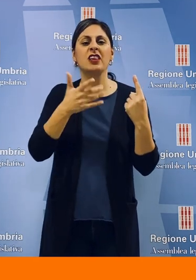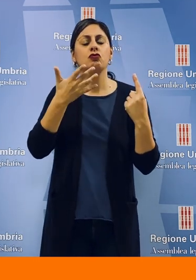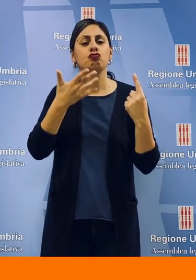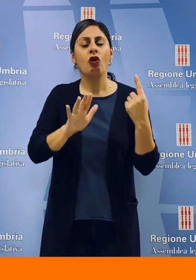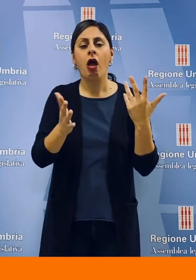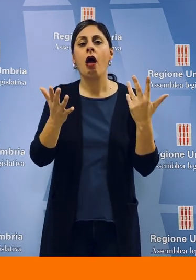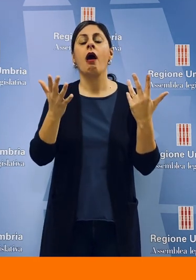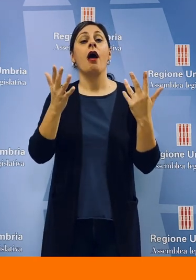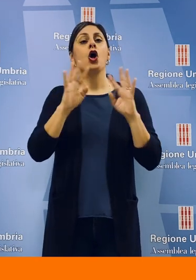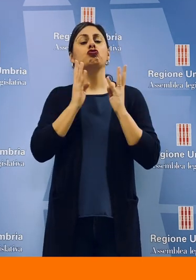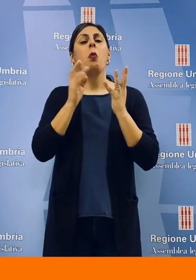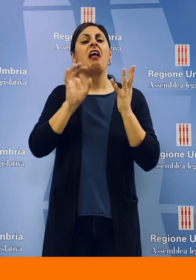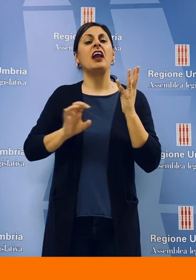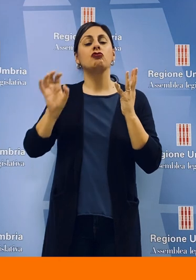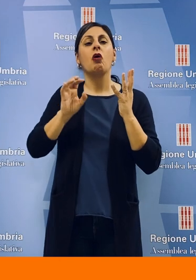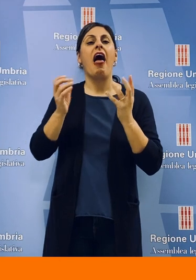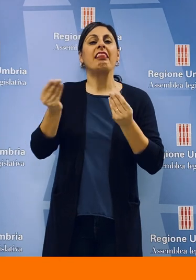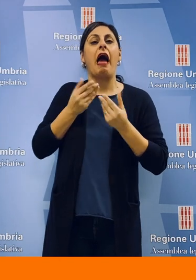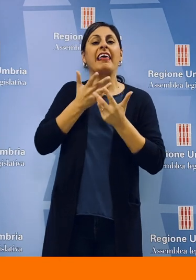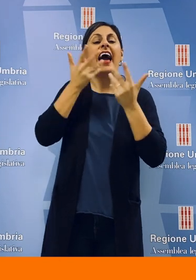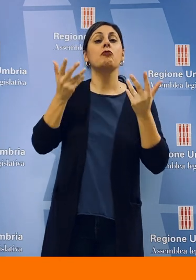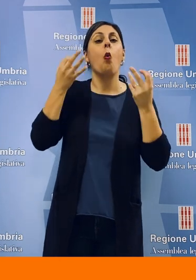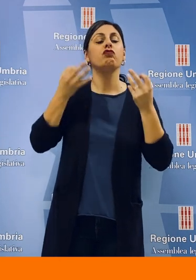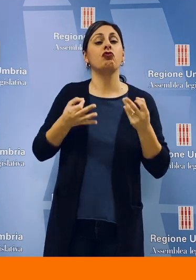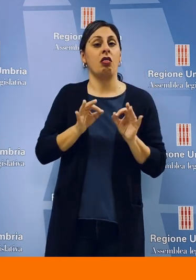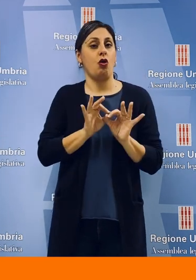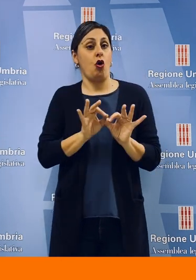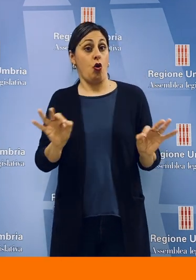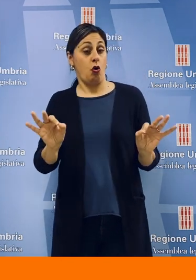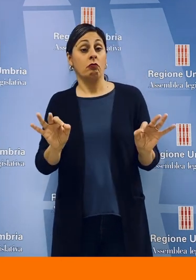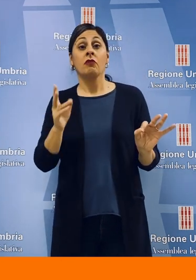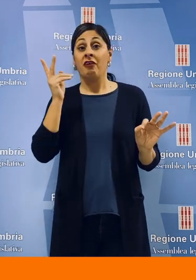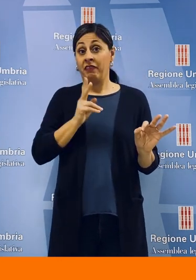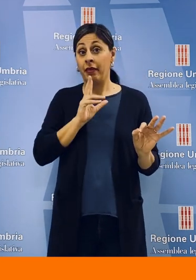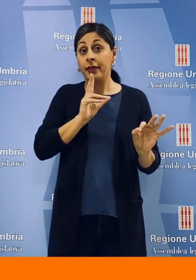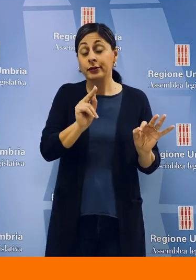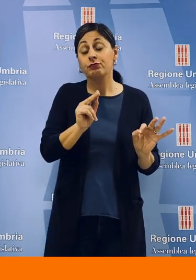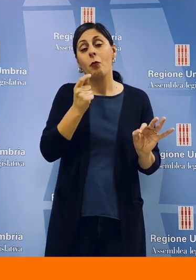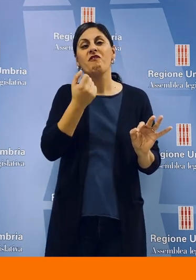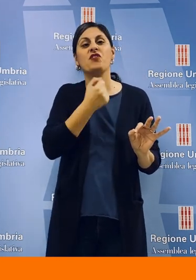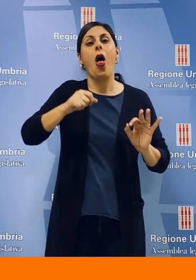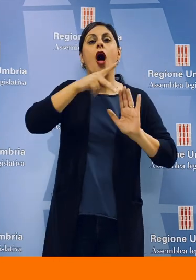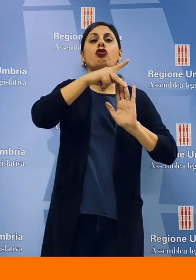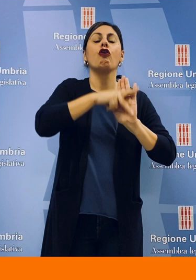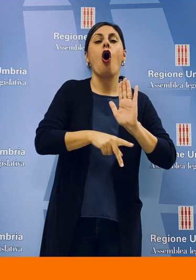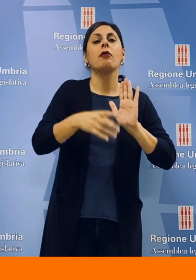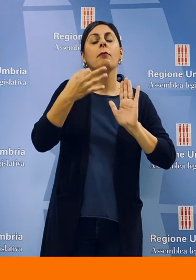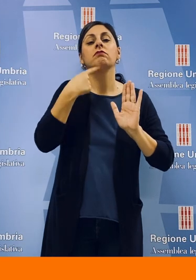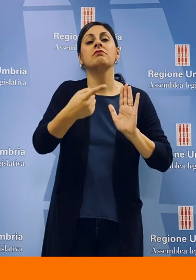vicenda a seguito della indisponibilità della Giunta regionale a fornire chiarimenti ufficiali, peraltro sottolineano in